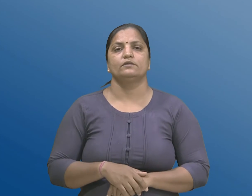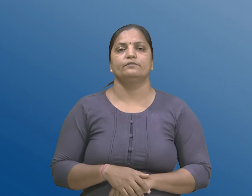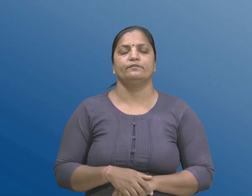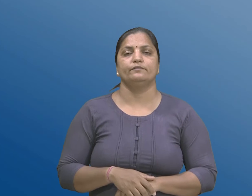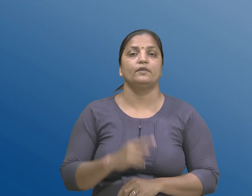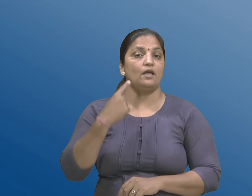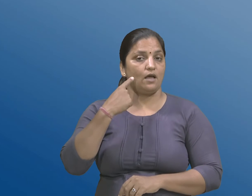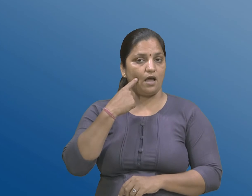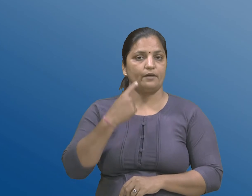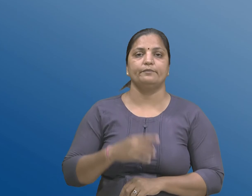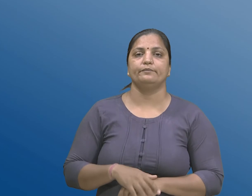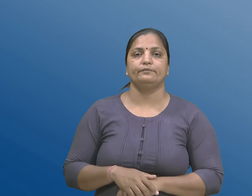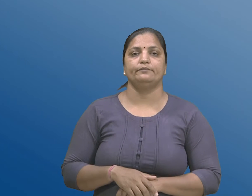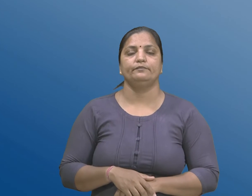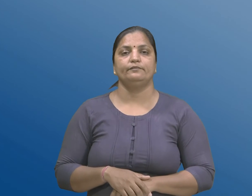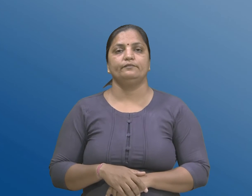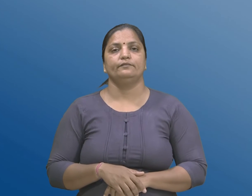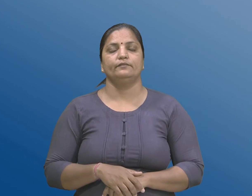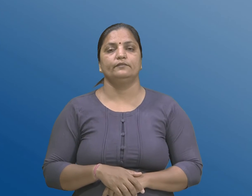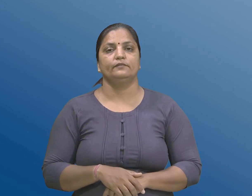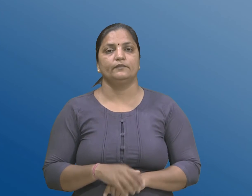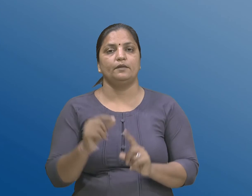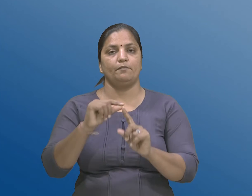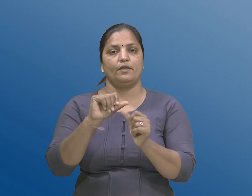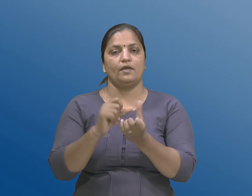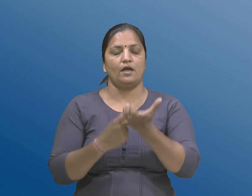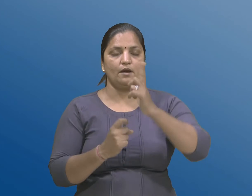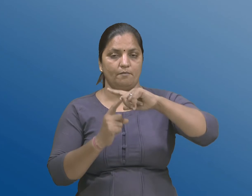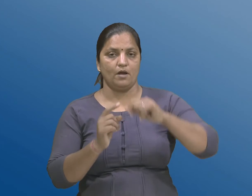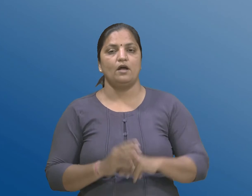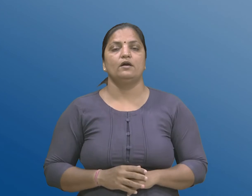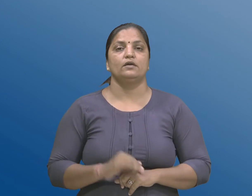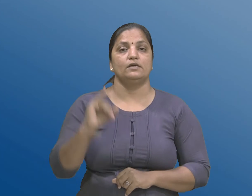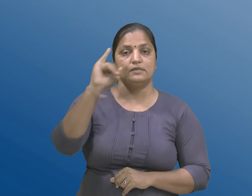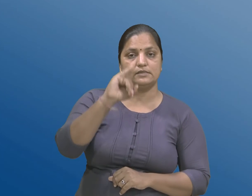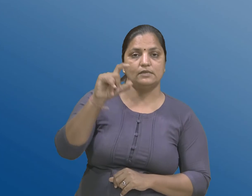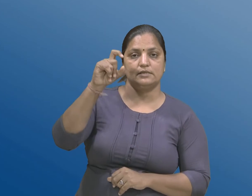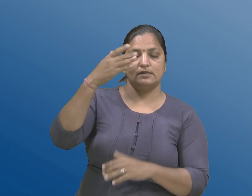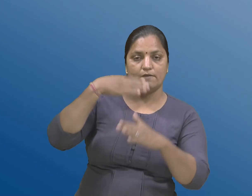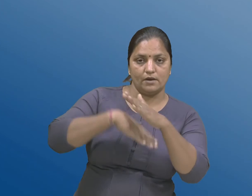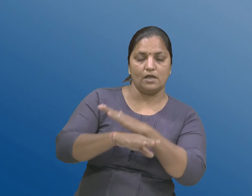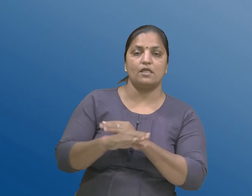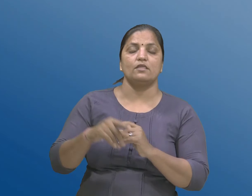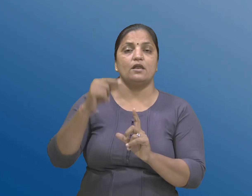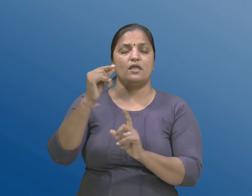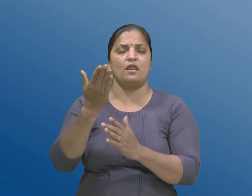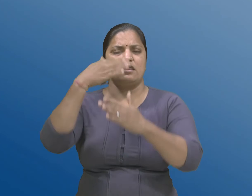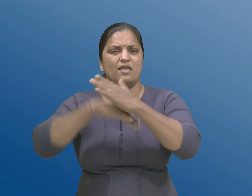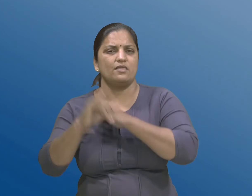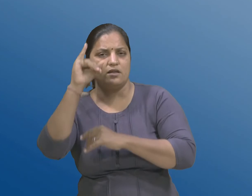आई, खंड ना 67 पेटा खंड 6 हिठळ राज्य सलाकार